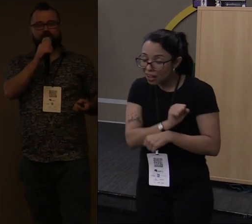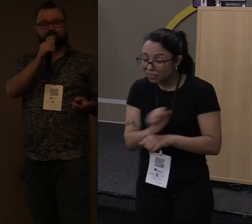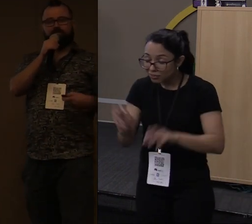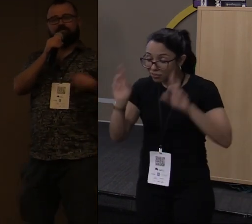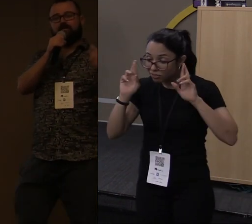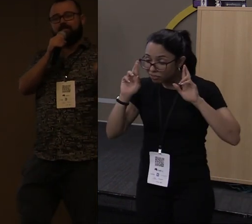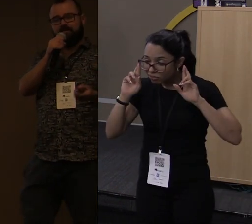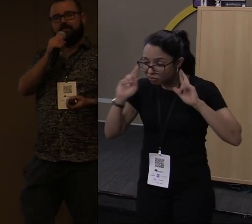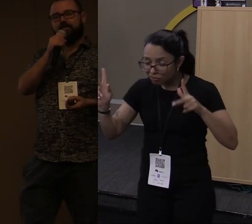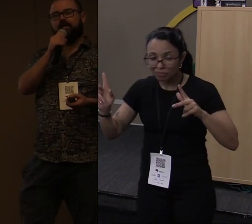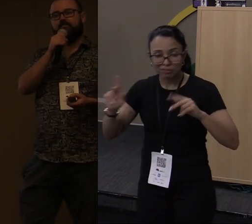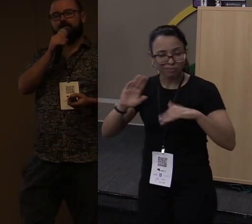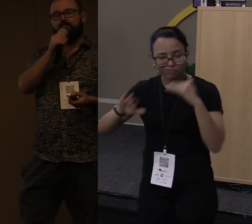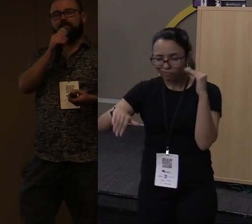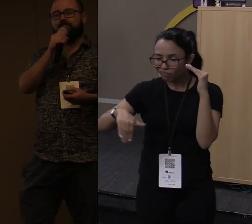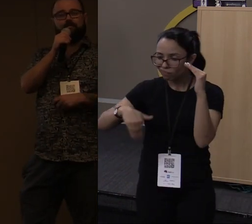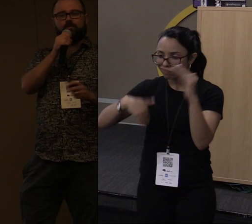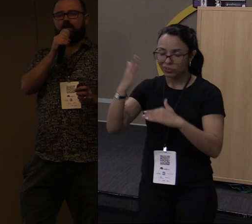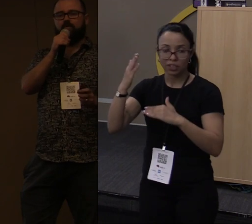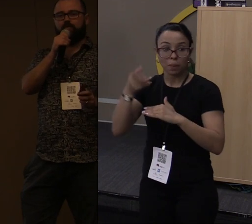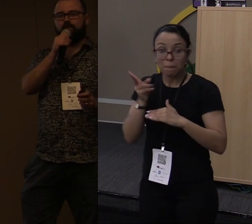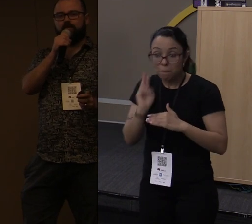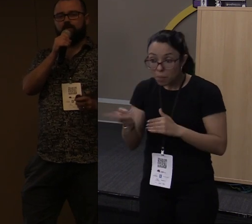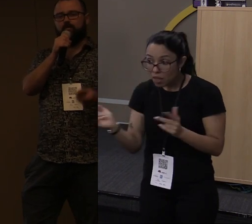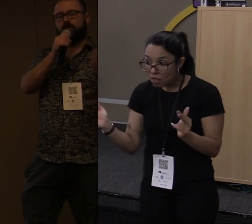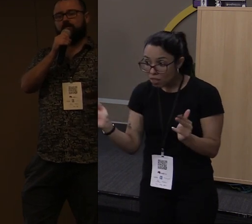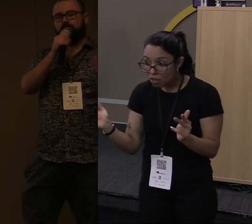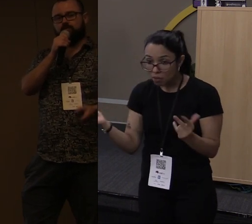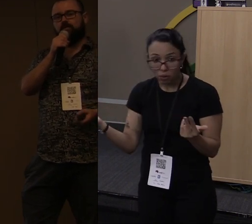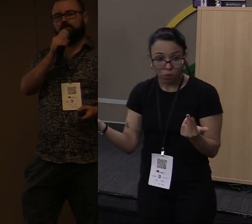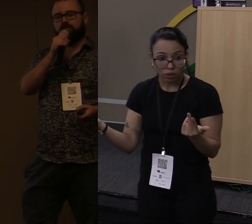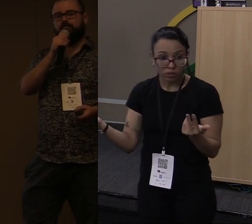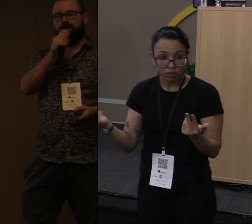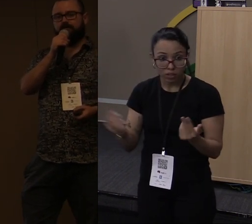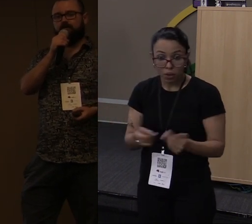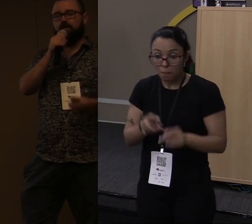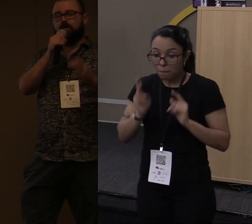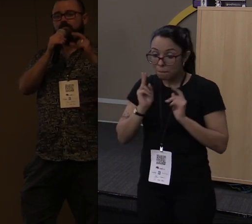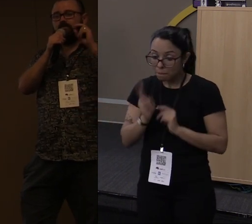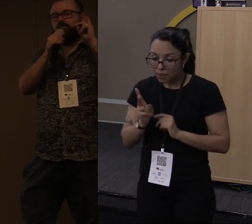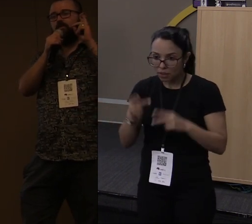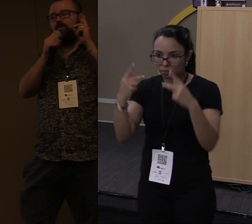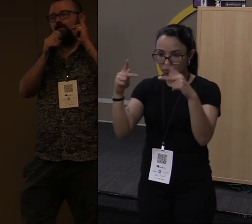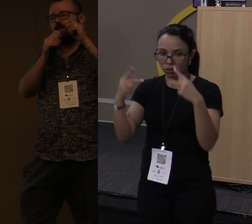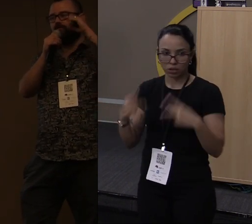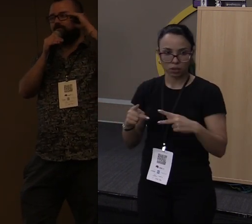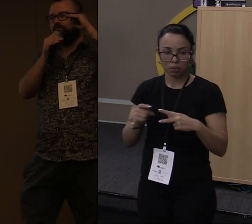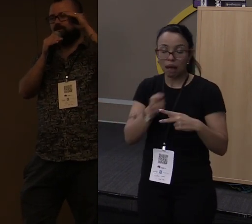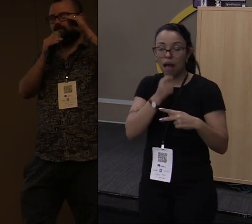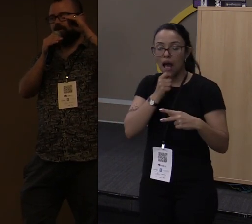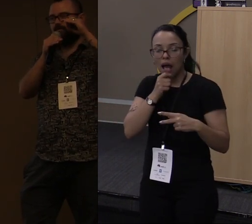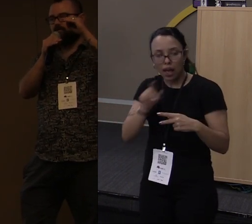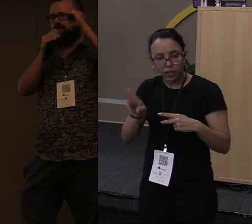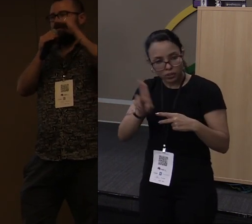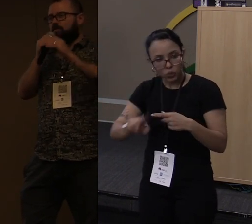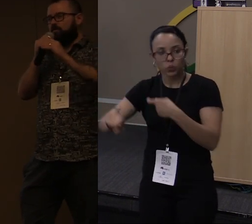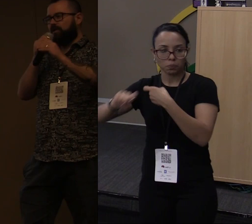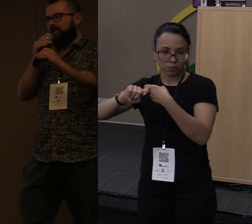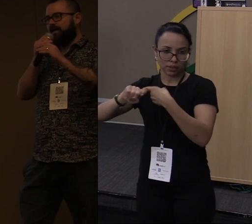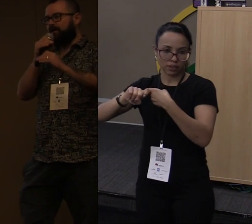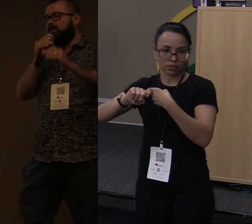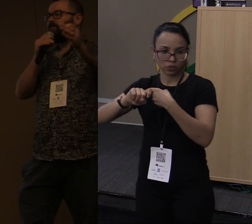de performance fazendo a mesma tarefa e sem mudar o meu programa. O programa continua rodando em Python. Eu escrevi uma única função em Rust,